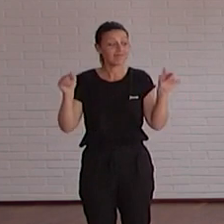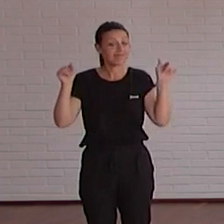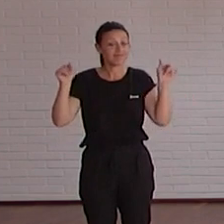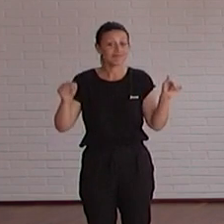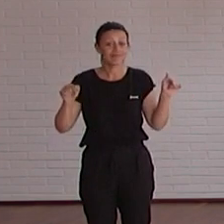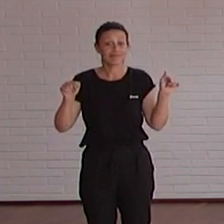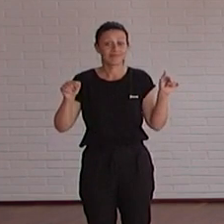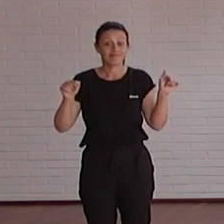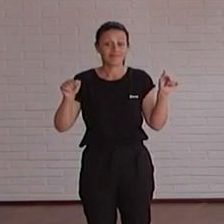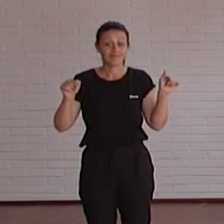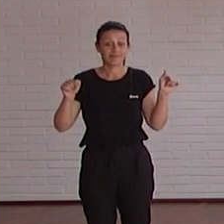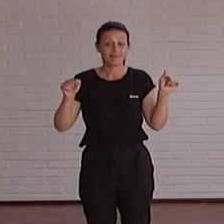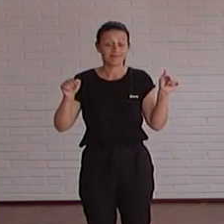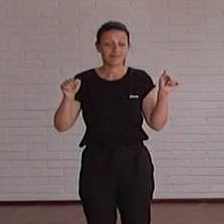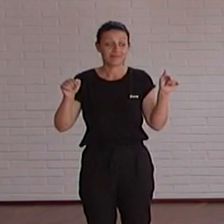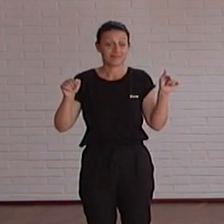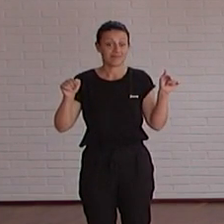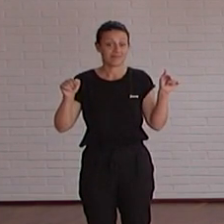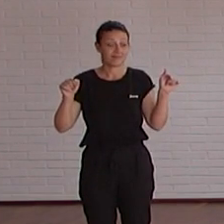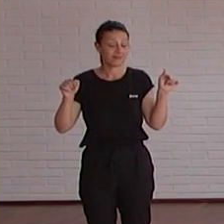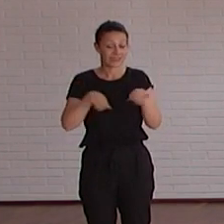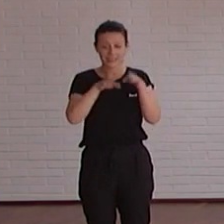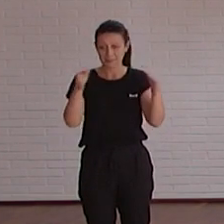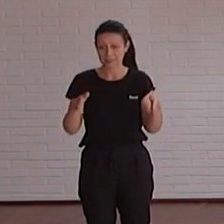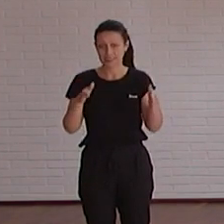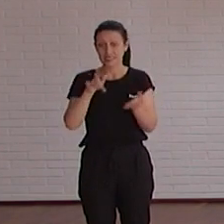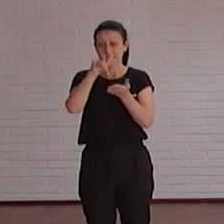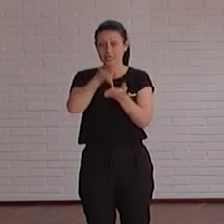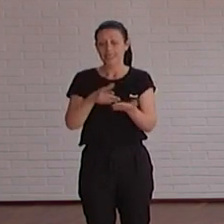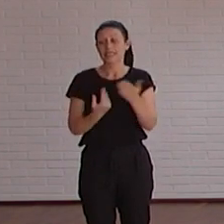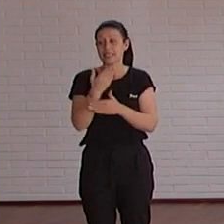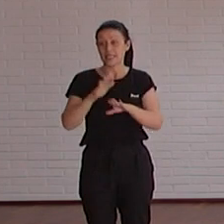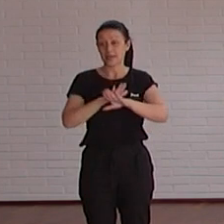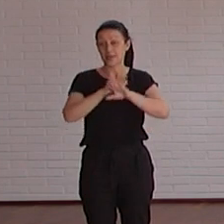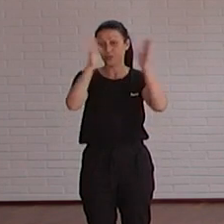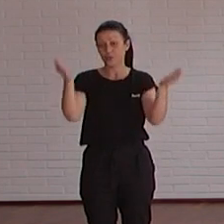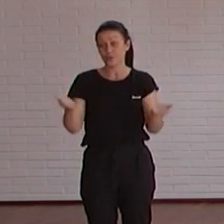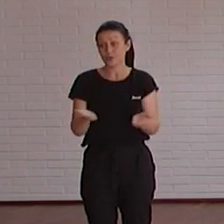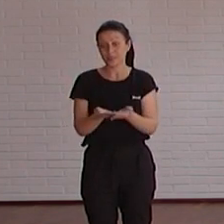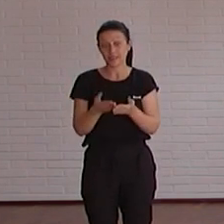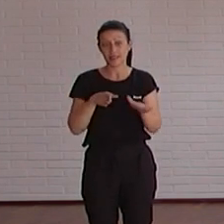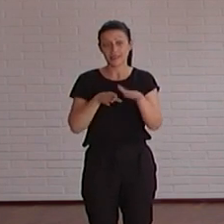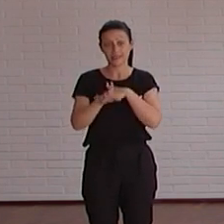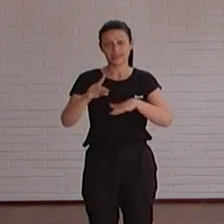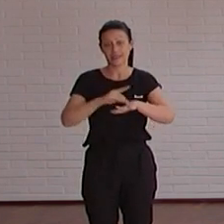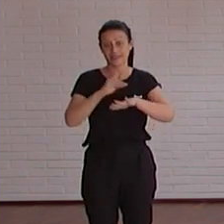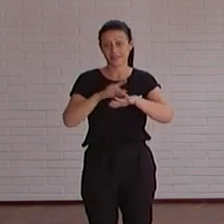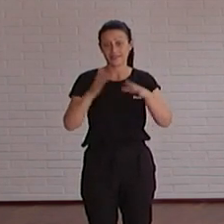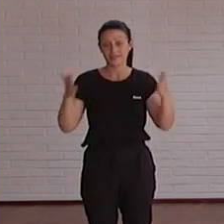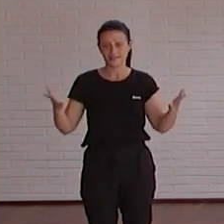concluimos concluimos la mesa redonda y la celebración del día mundial de la accesibilidad digital